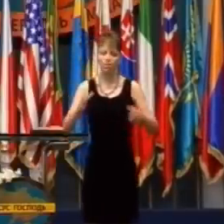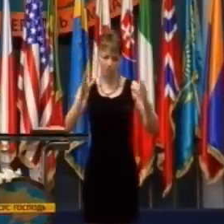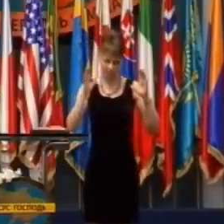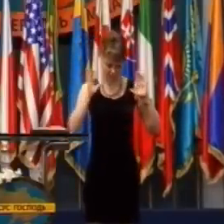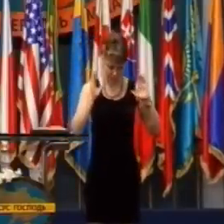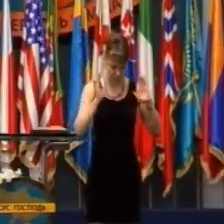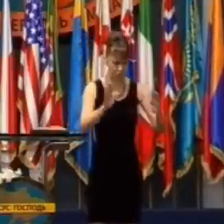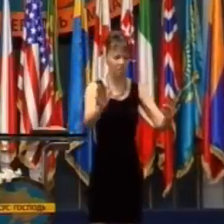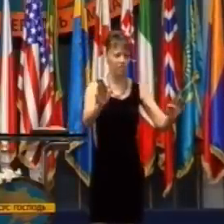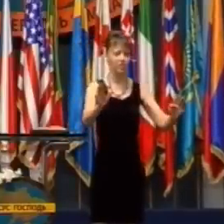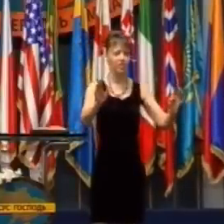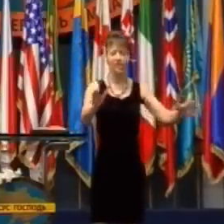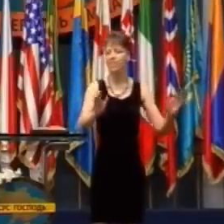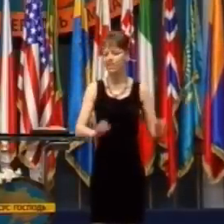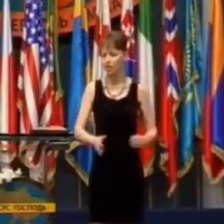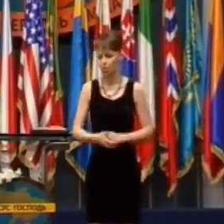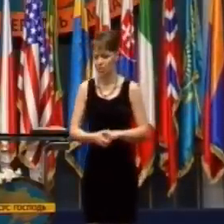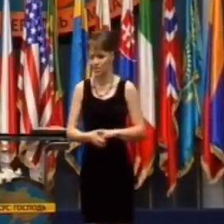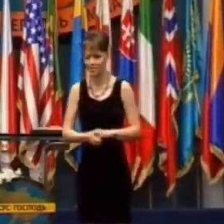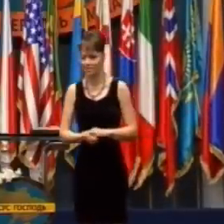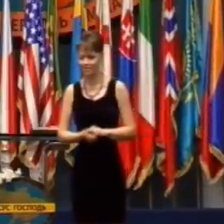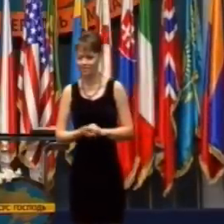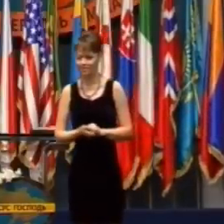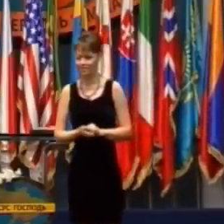Urobili jej ďalšie rengenové snímky.